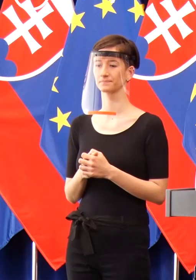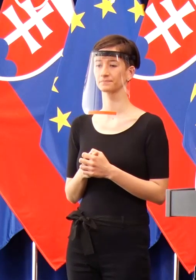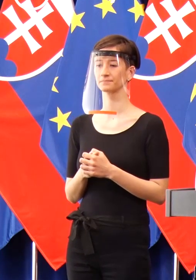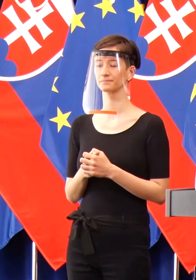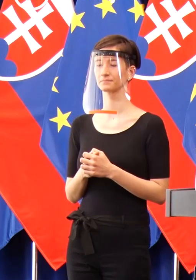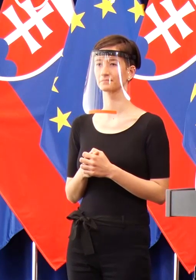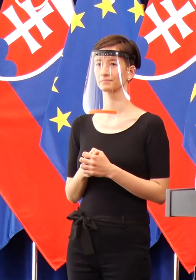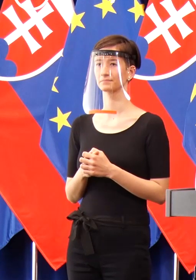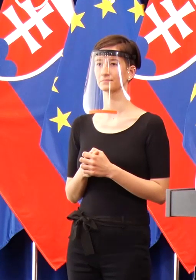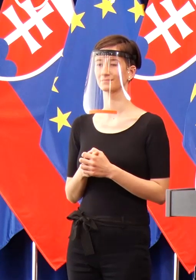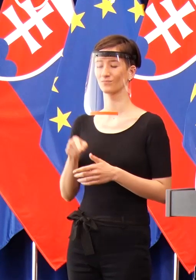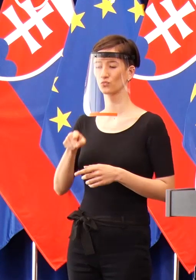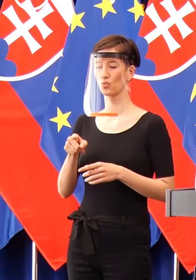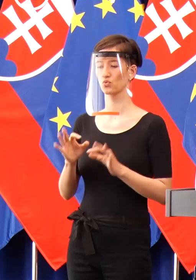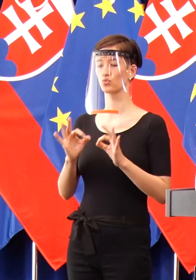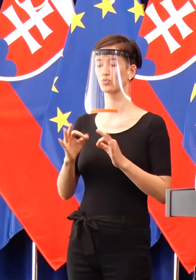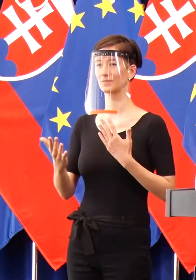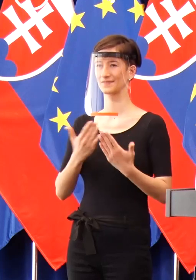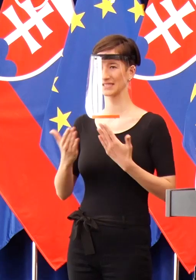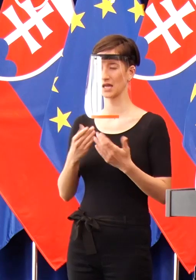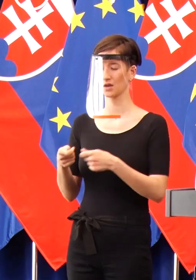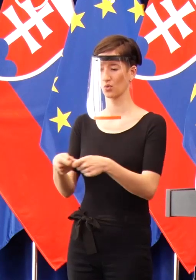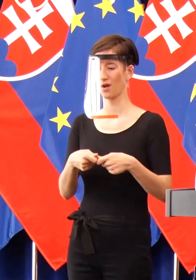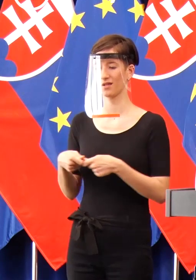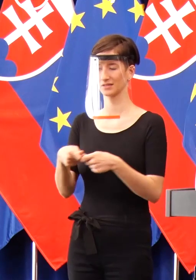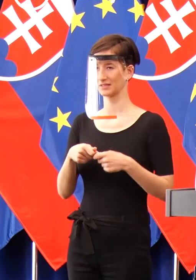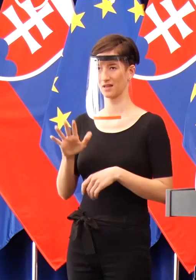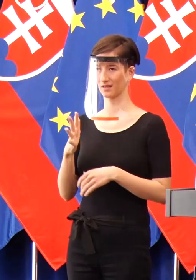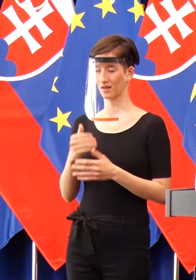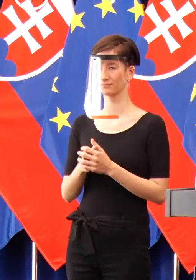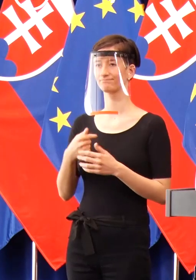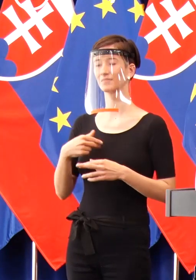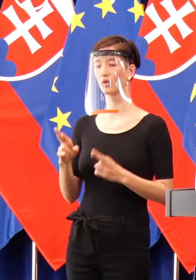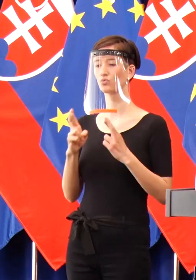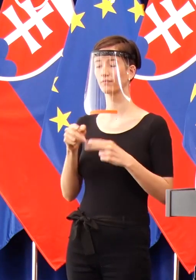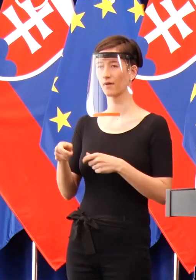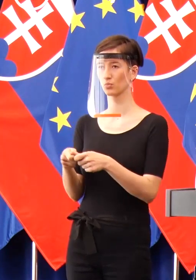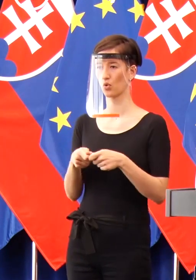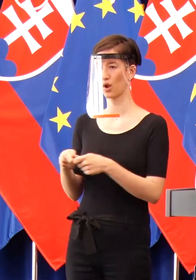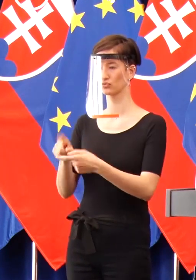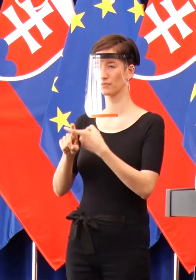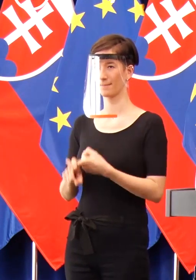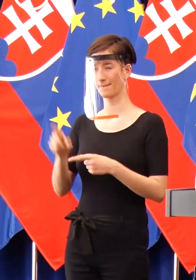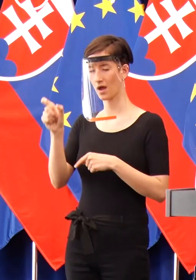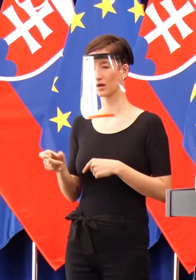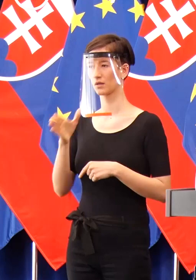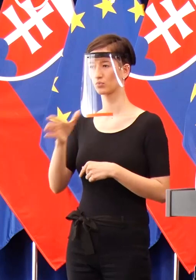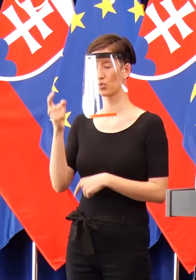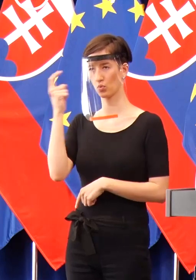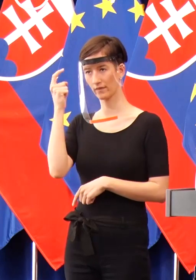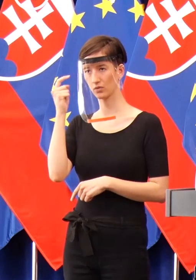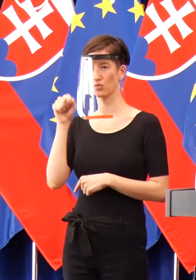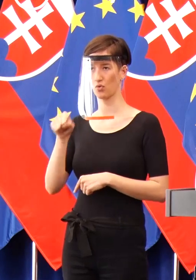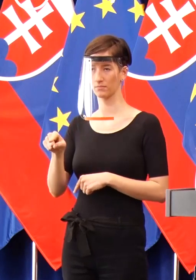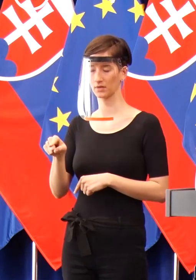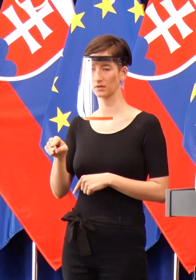budovať dobré vzťahy v koalícii. Verím, že koaliční partnery si to zoberú k srdcu a nie len teda vedenia koaličných strán,